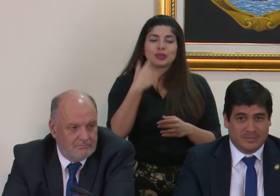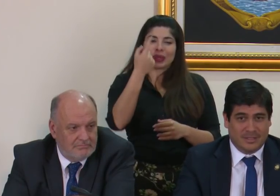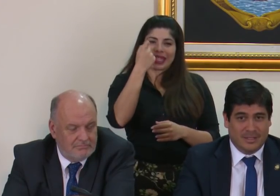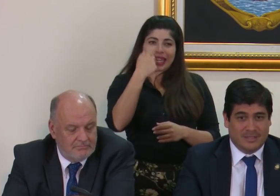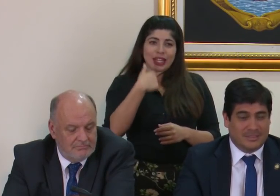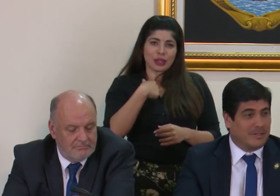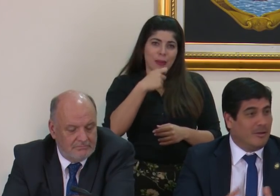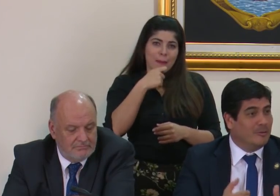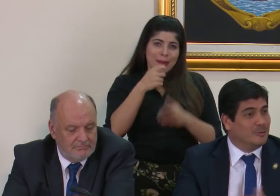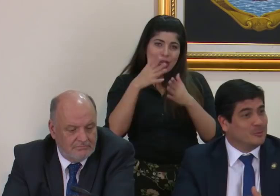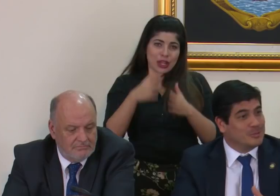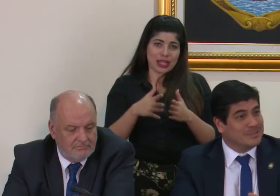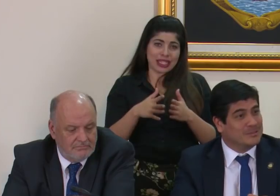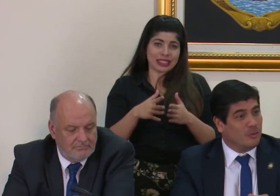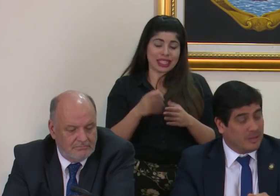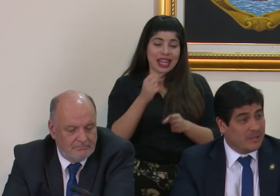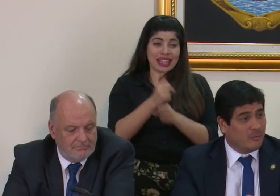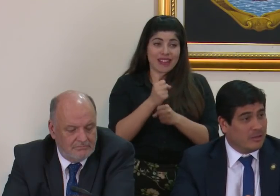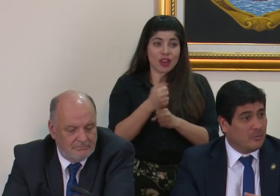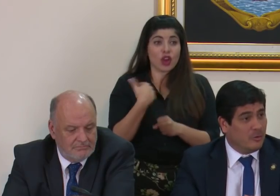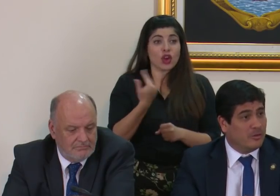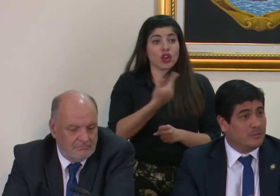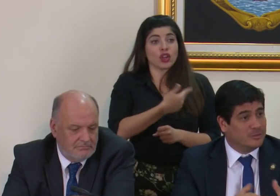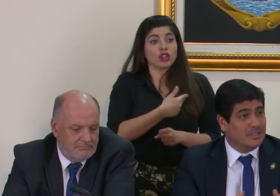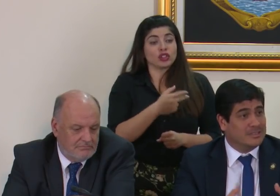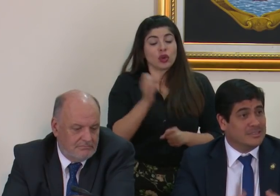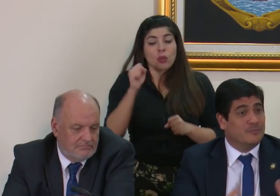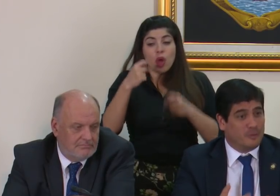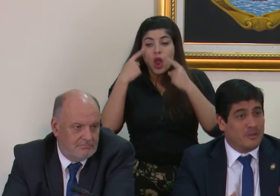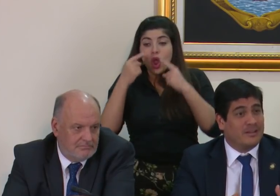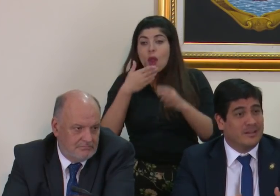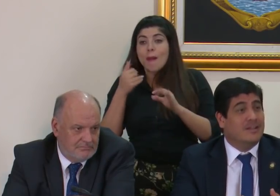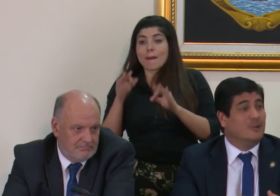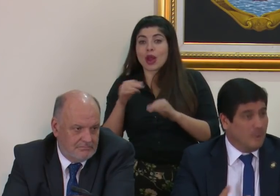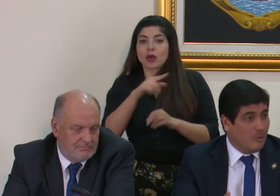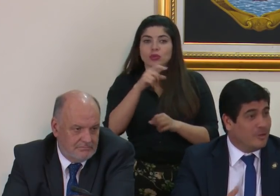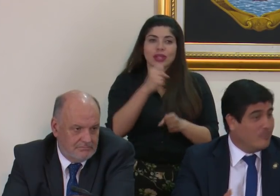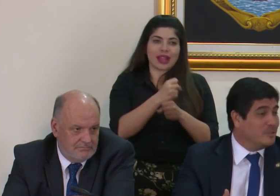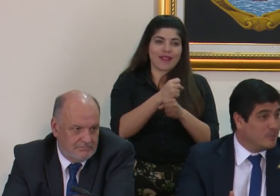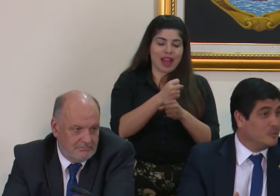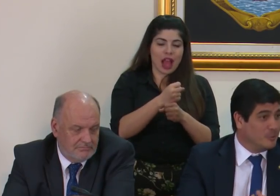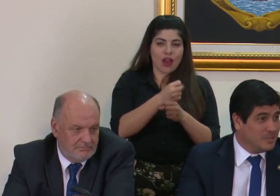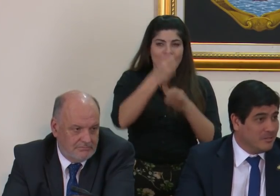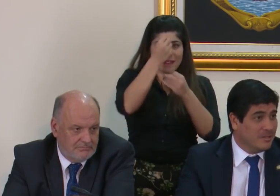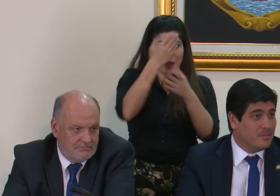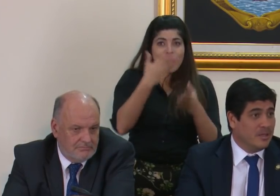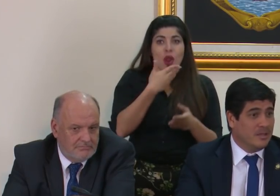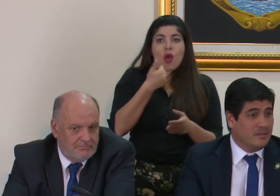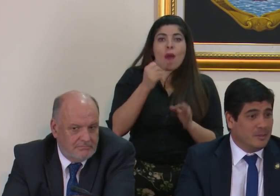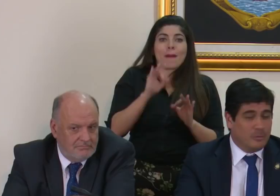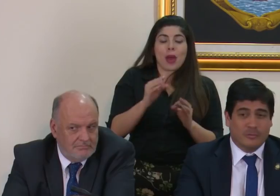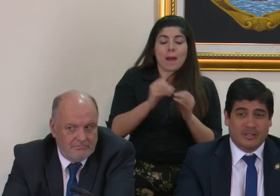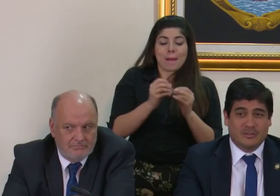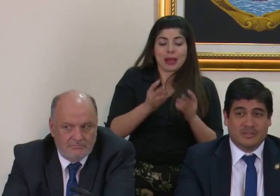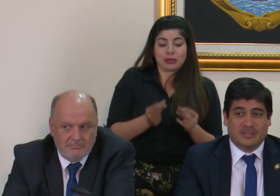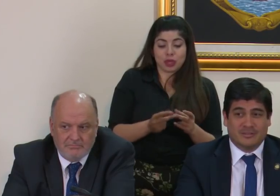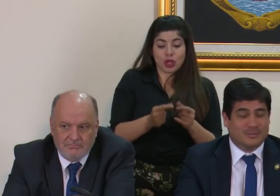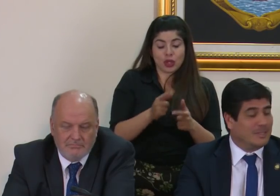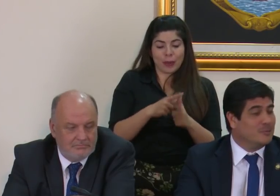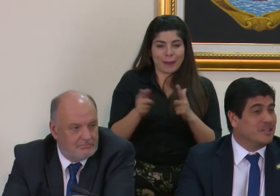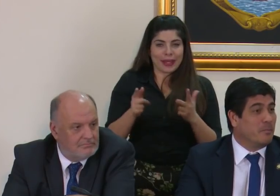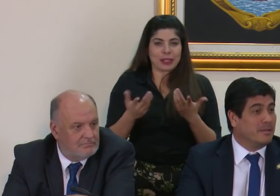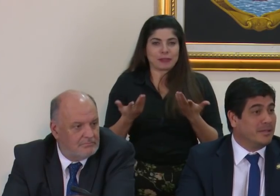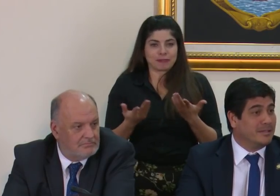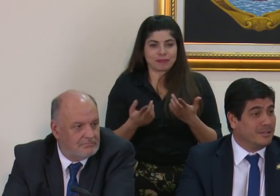porque si el trabajo de nosotros es gobernar y gobernar lo mejor el de ustedes es informar lo mejor y lo más pronto posible pero bueno ahí es donde